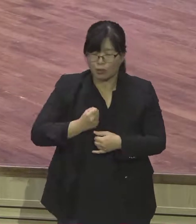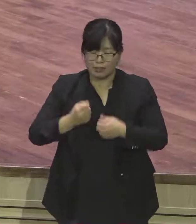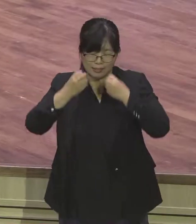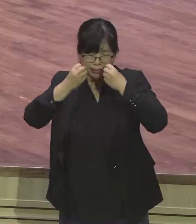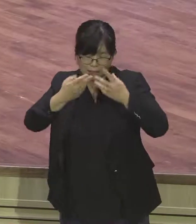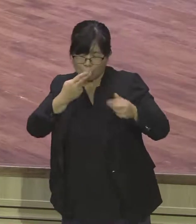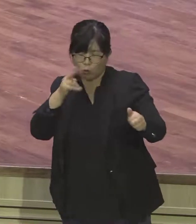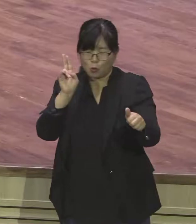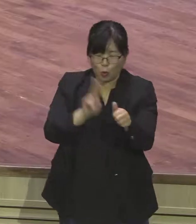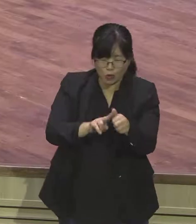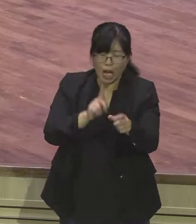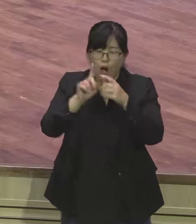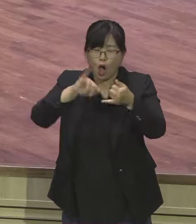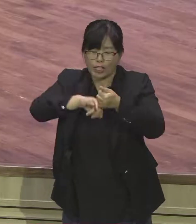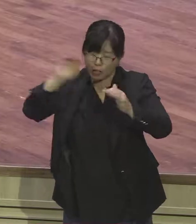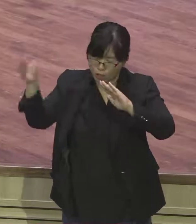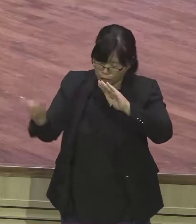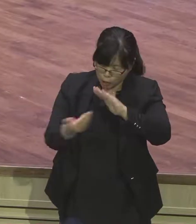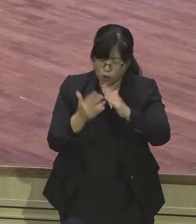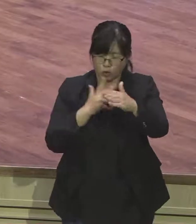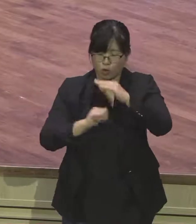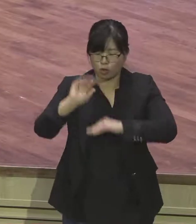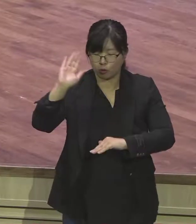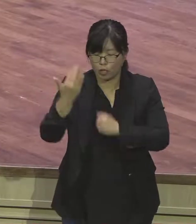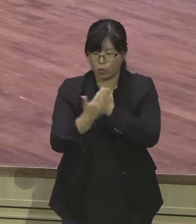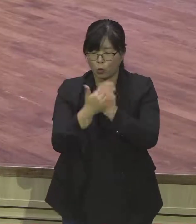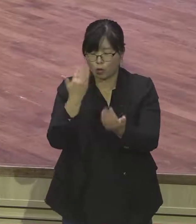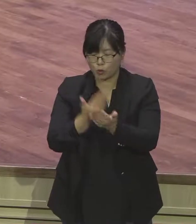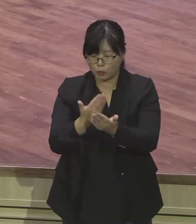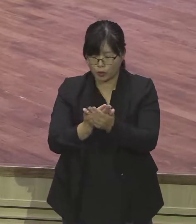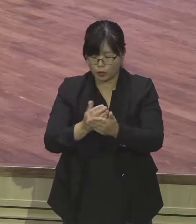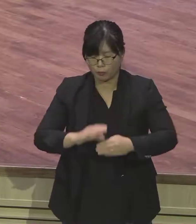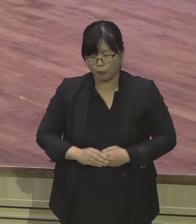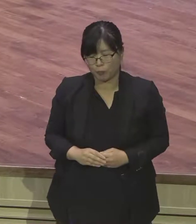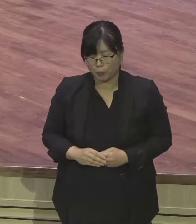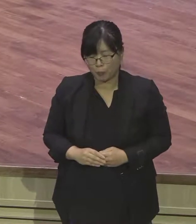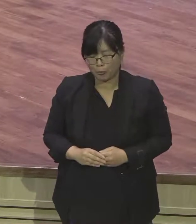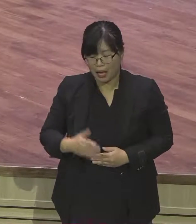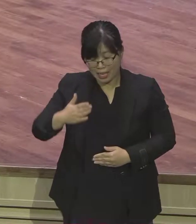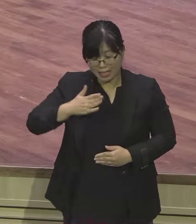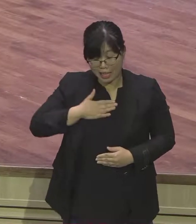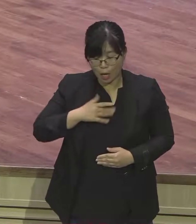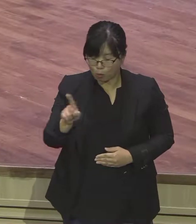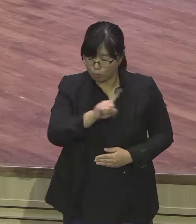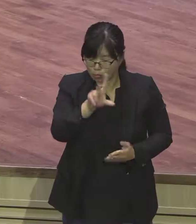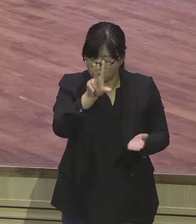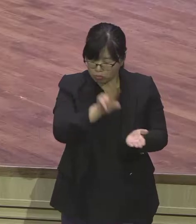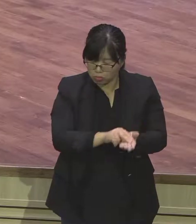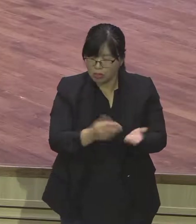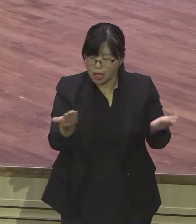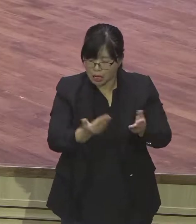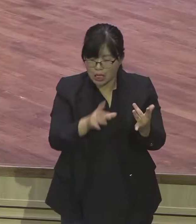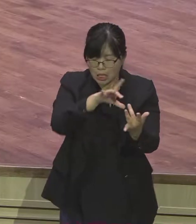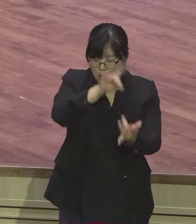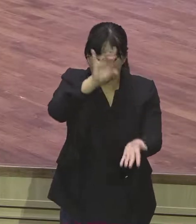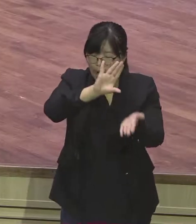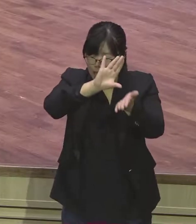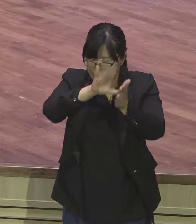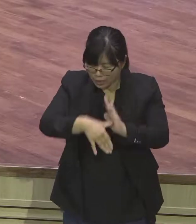나아가게 하여 주시옵시고 내가 선택하는 것은 정말로 성령인도냐 사단의 인도냐 언제나 신앙이냐 불신앙이냐